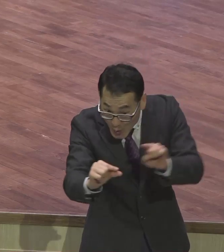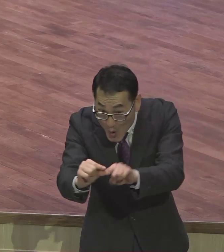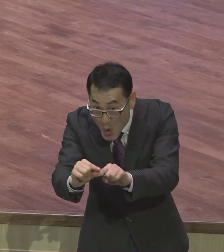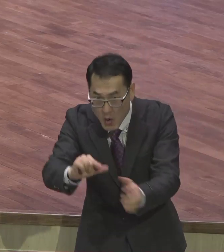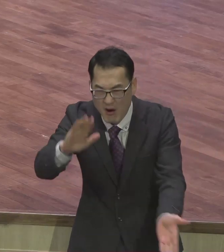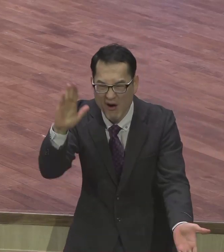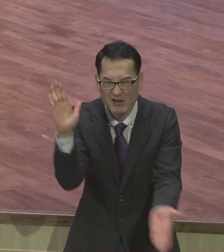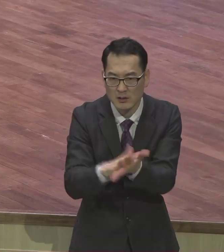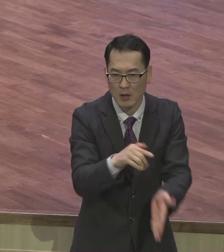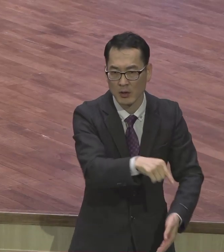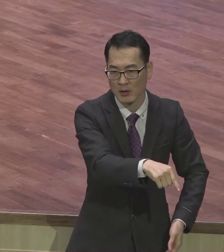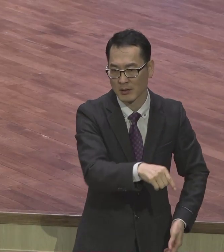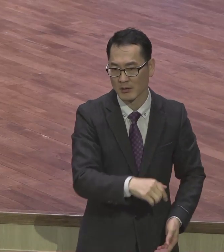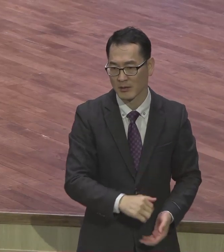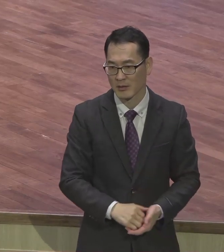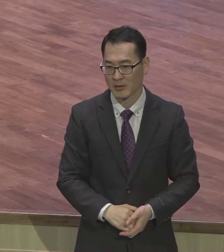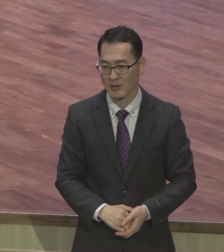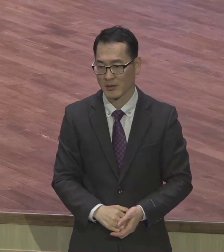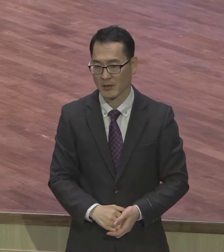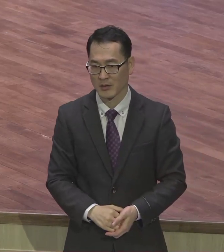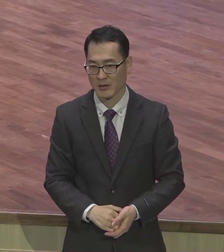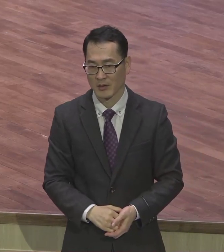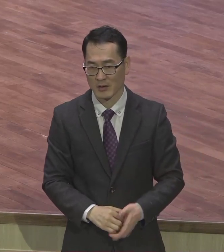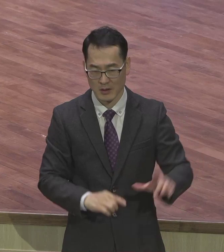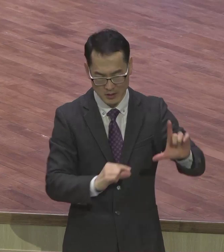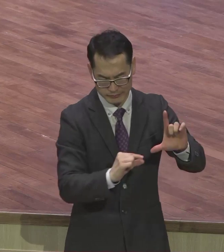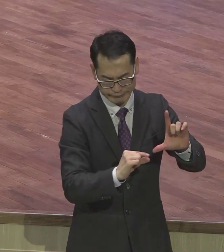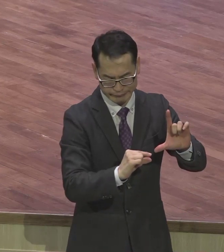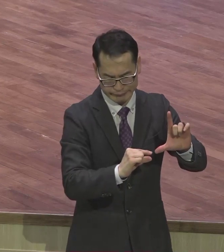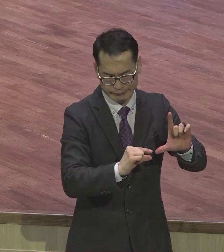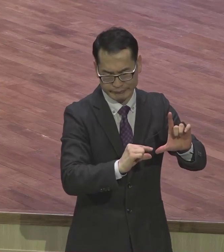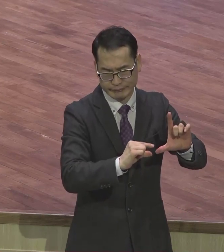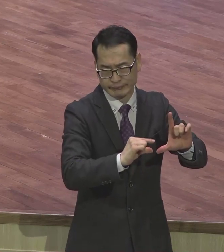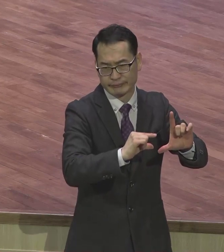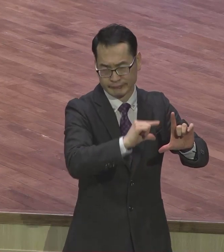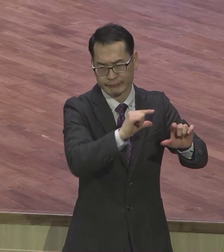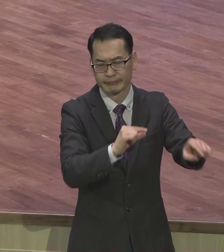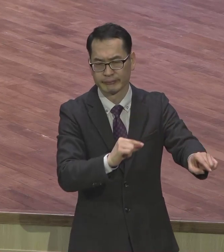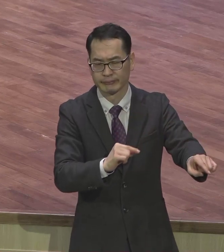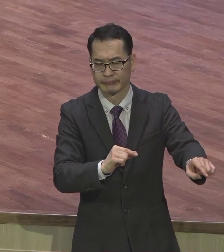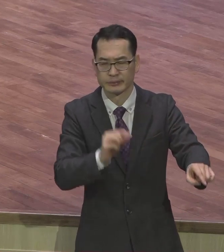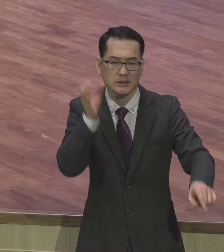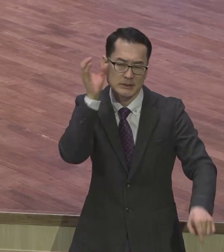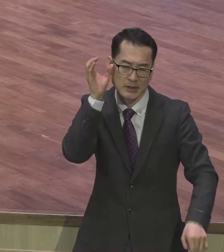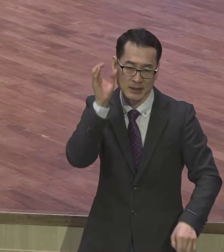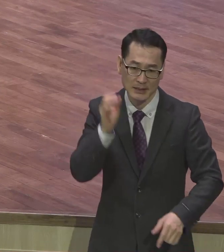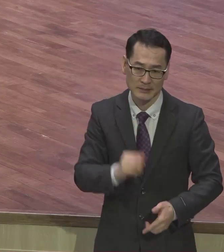10여 명은 함께 기숙사 자고 있고 확실하게 훈련을 시우고 있는 모습을 보게 되었습니다.